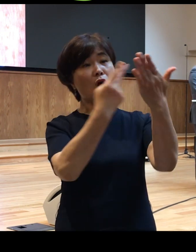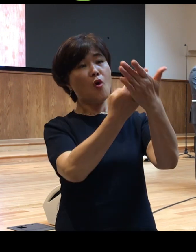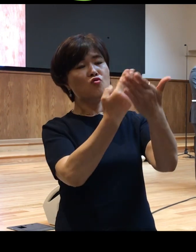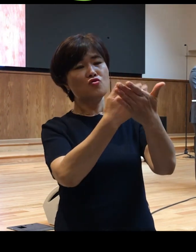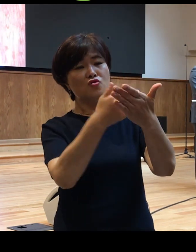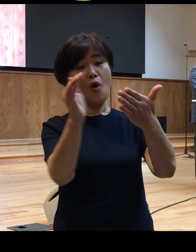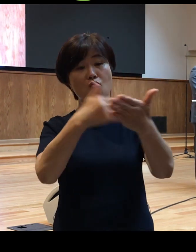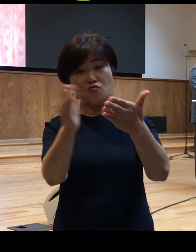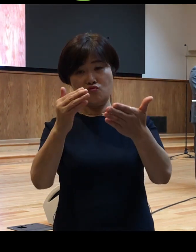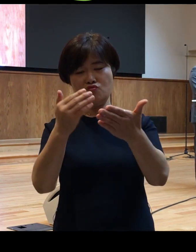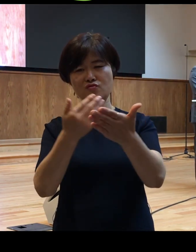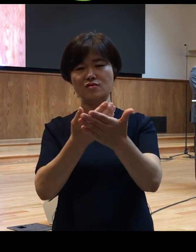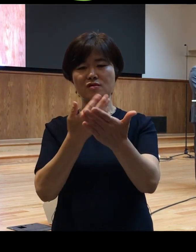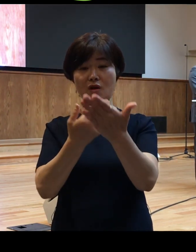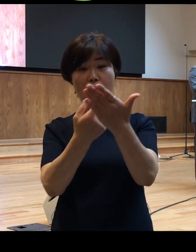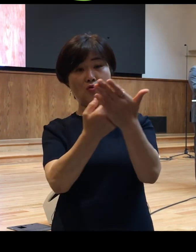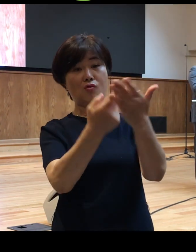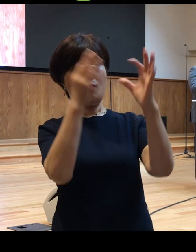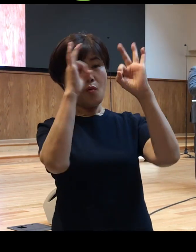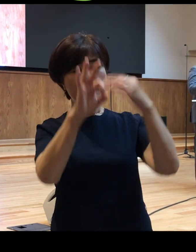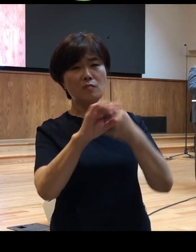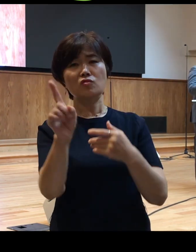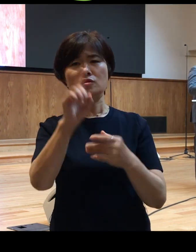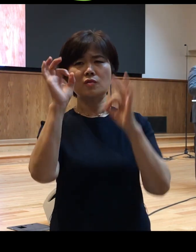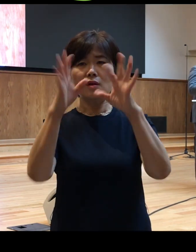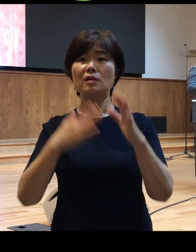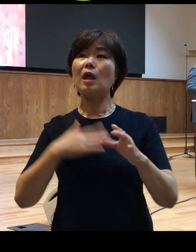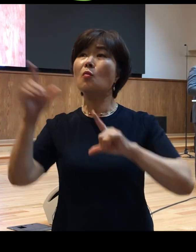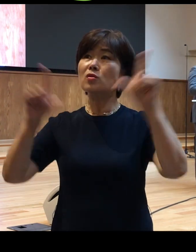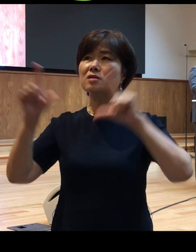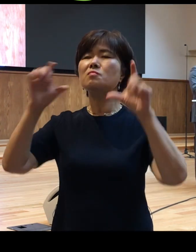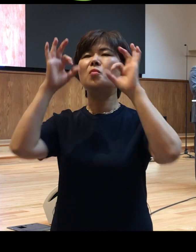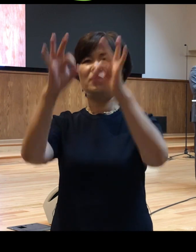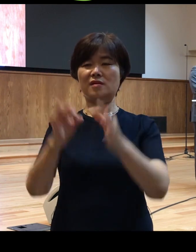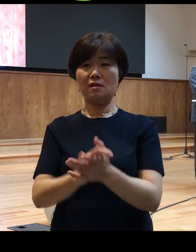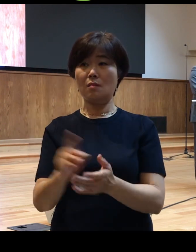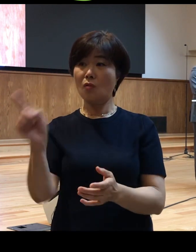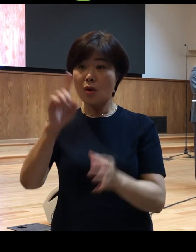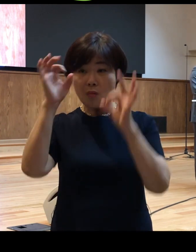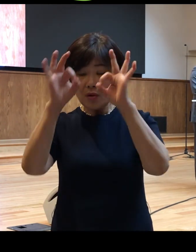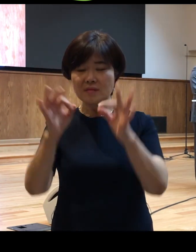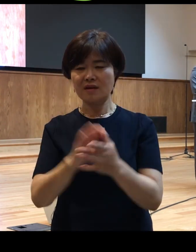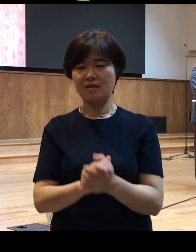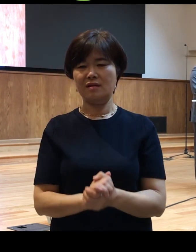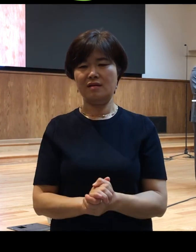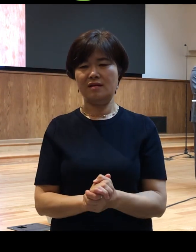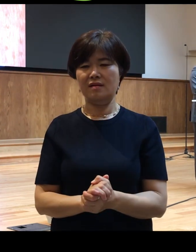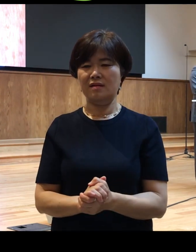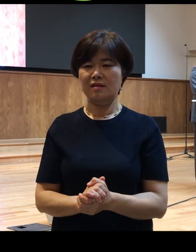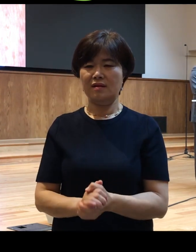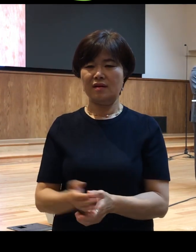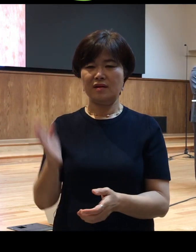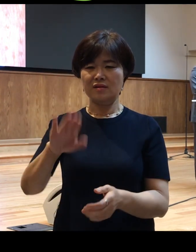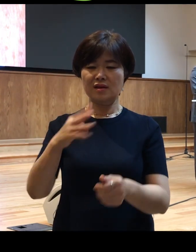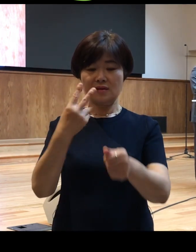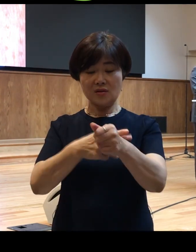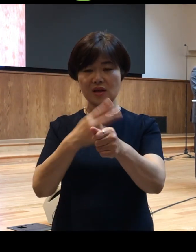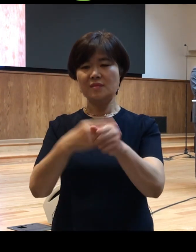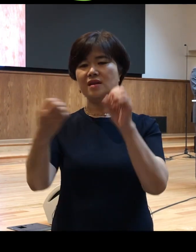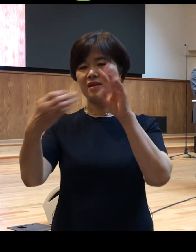보이나 선생님 제 모습밖에 보이지 않습니다 뭐가 보이겠습니까 그랬더니 라비가 그렇게 대답했다는 것입니다